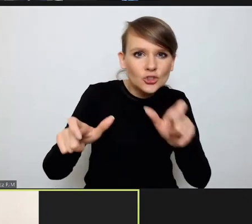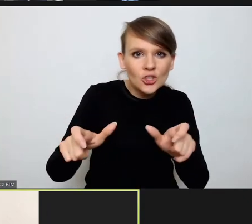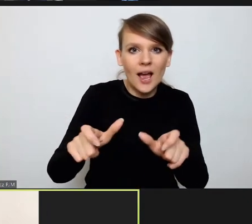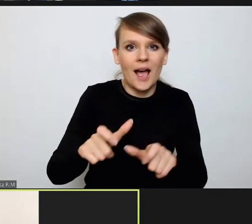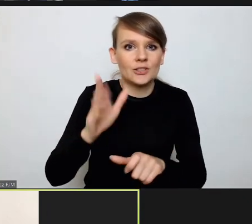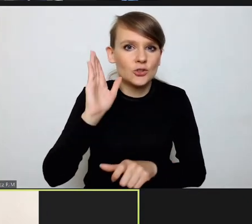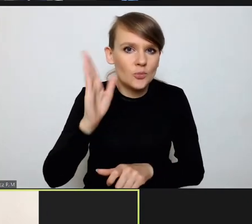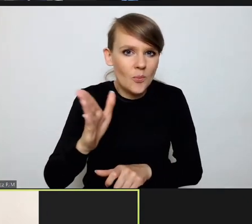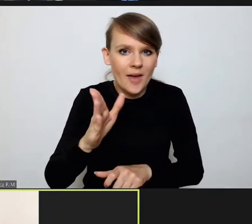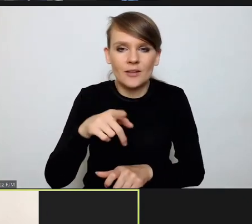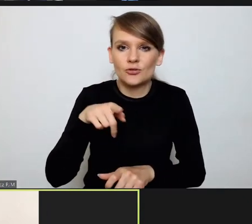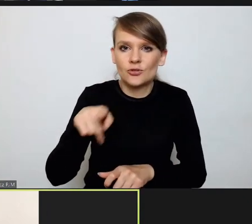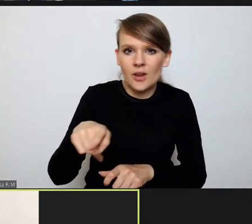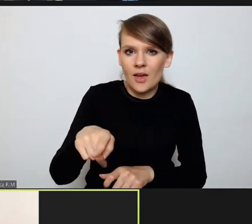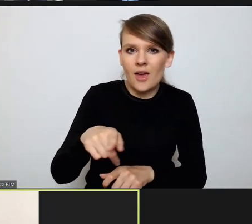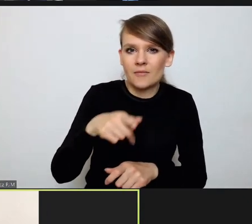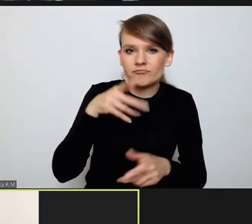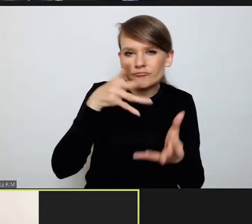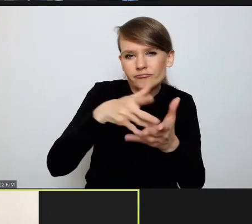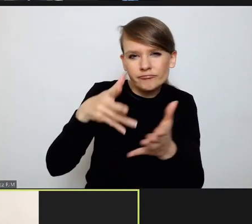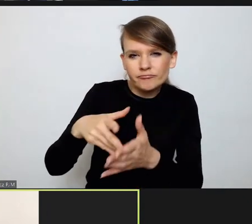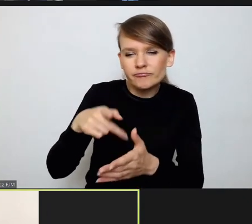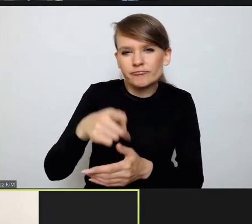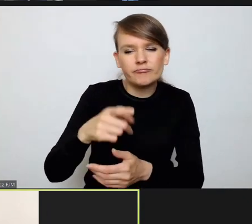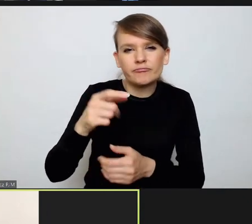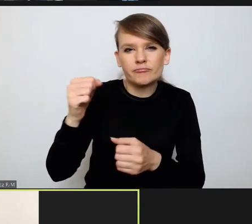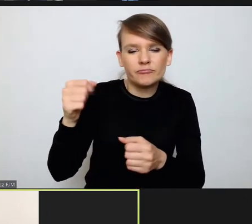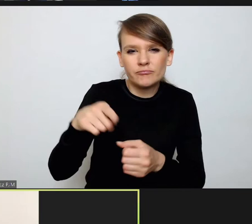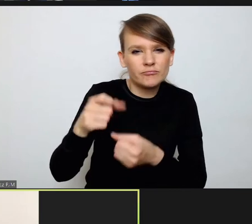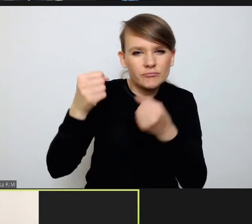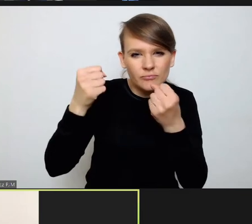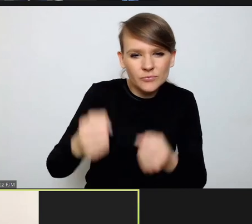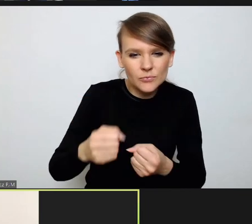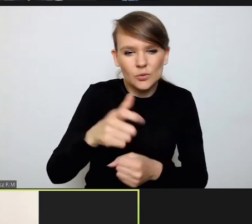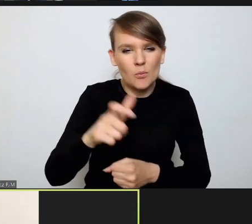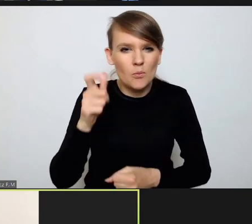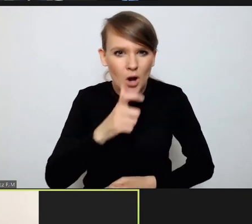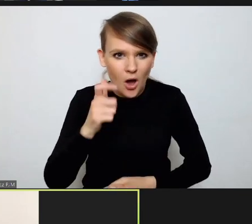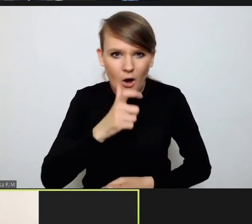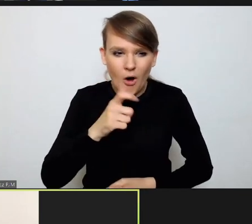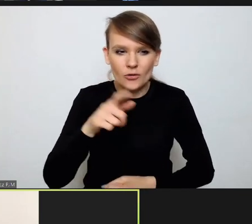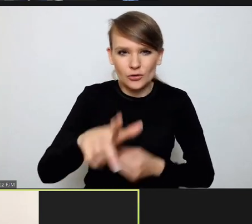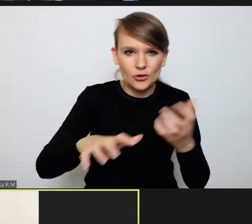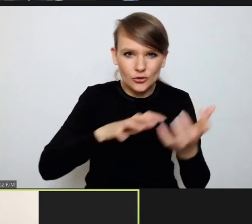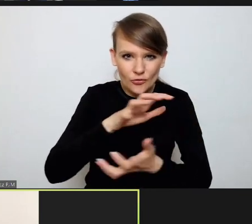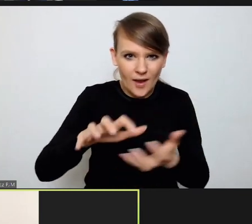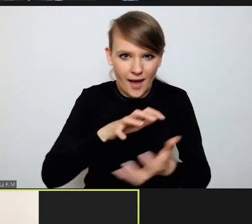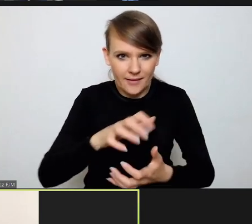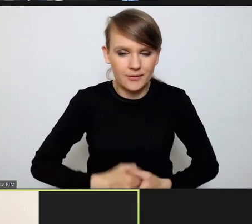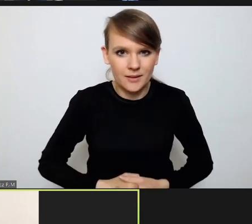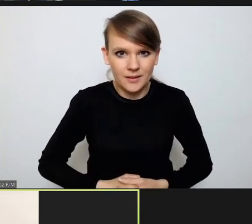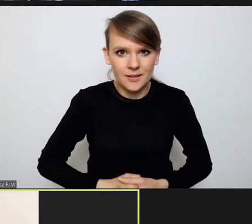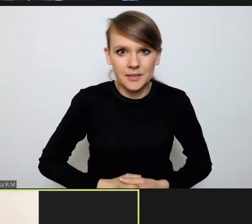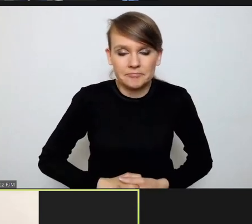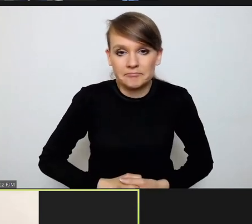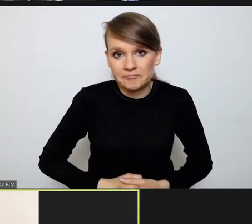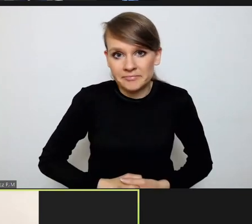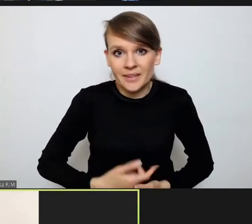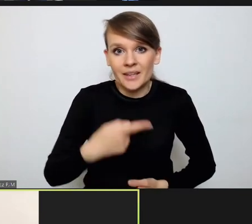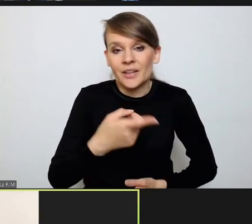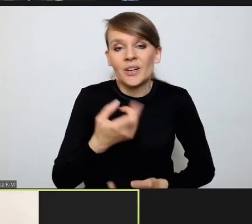najcięższe zbrodnie w skali świata. No trudno o